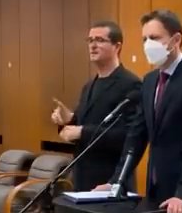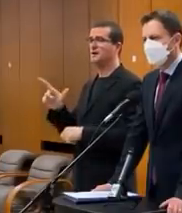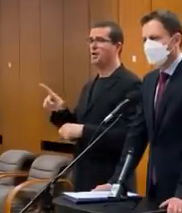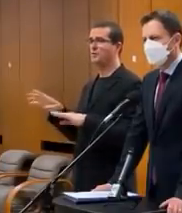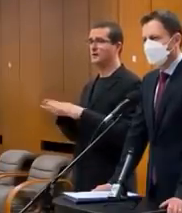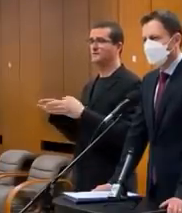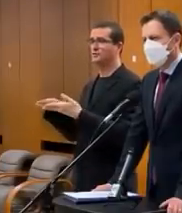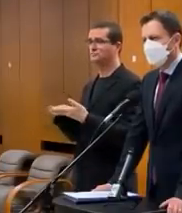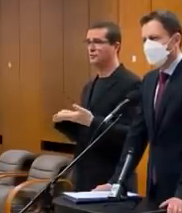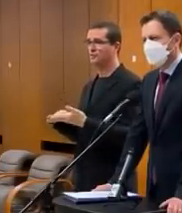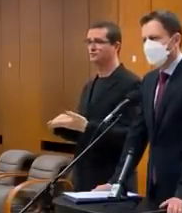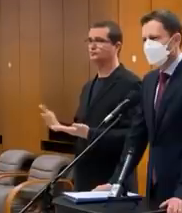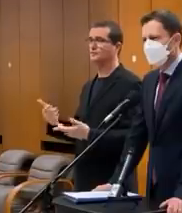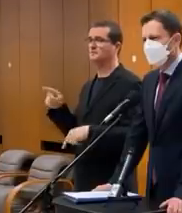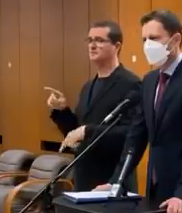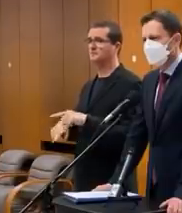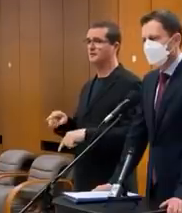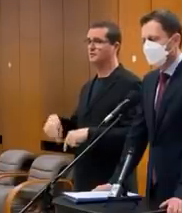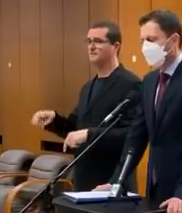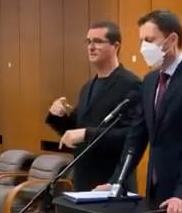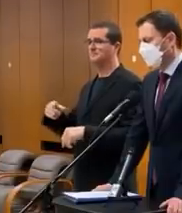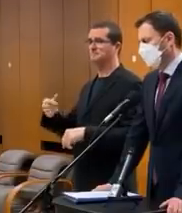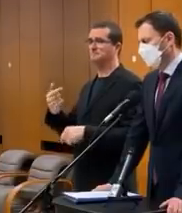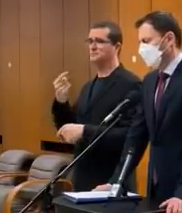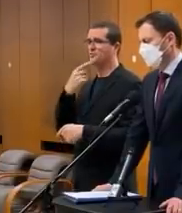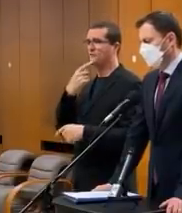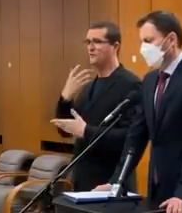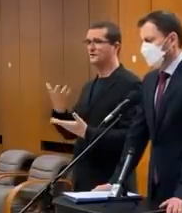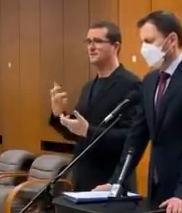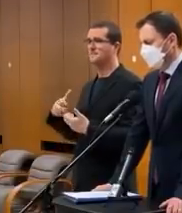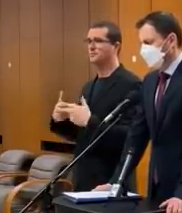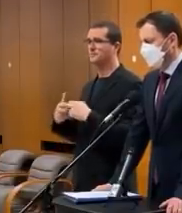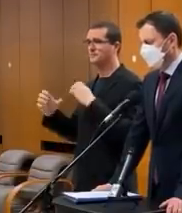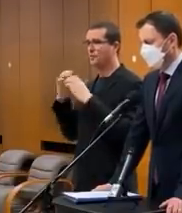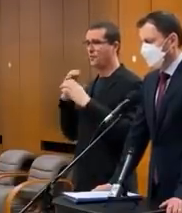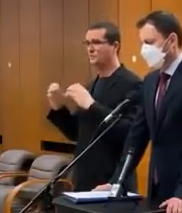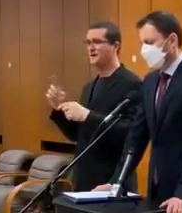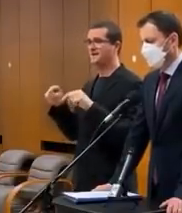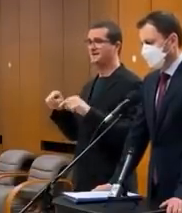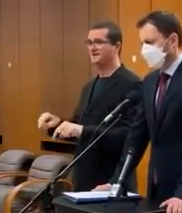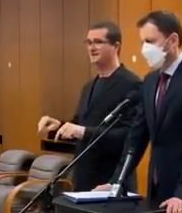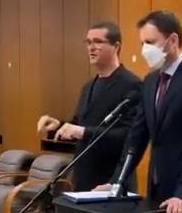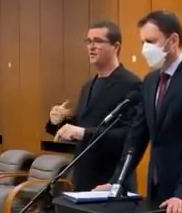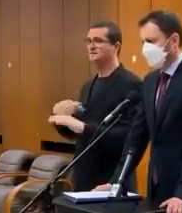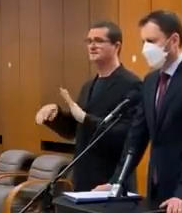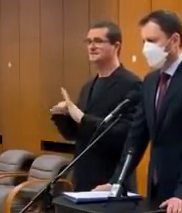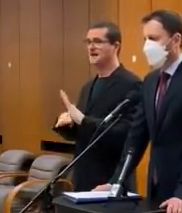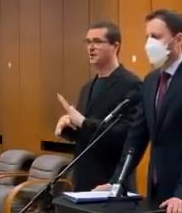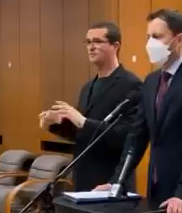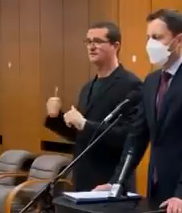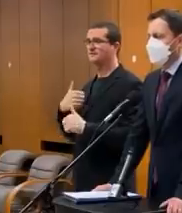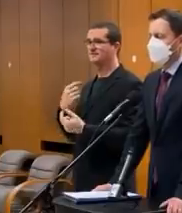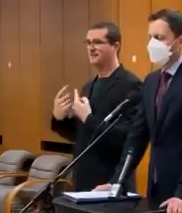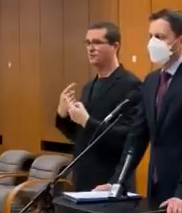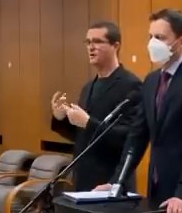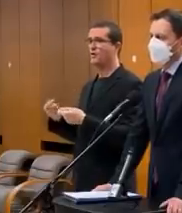podobne spoločne. Niekedy niektorí vám vyčítajú teda, že je problém s tou komunikáciou týto, že zásadné zákony nie je zvoda. Nie by